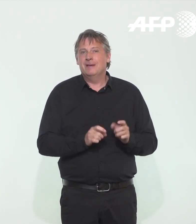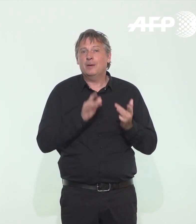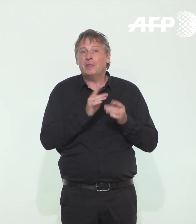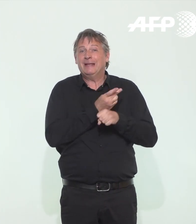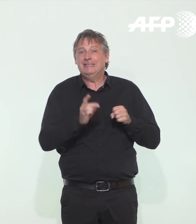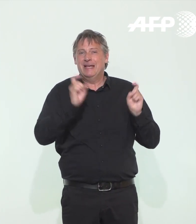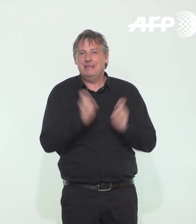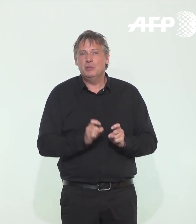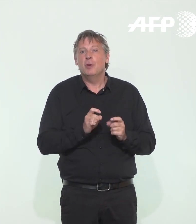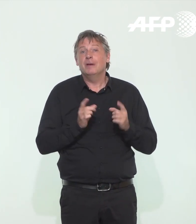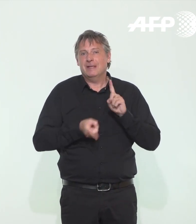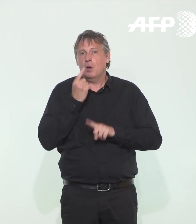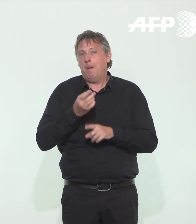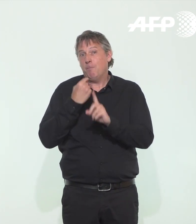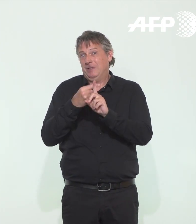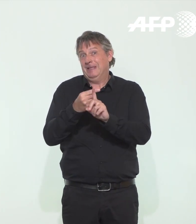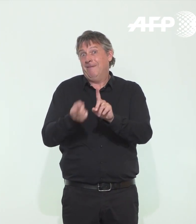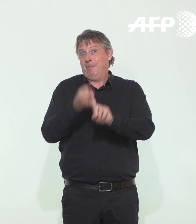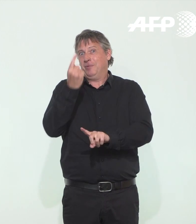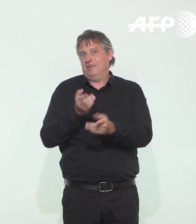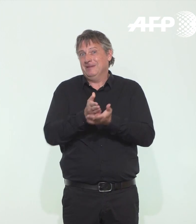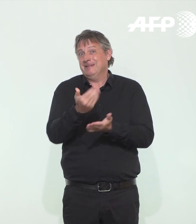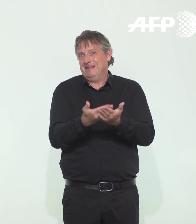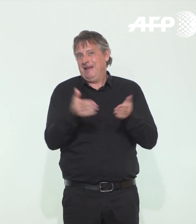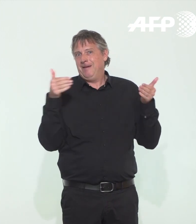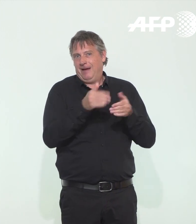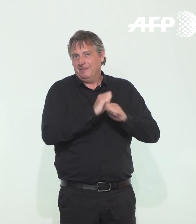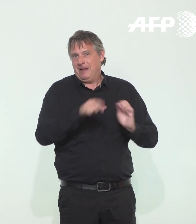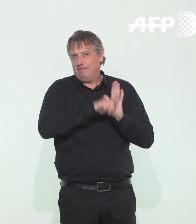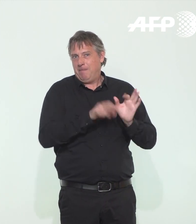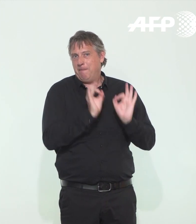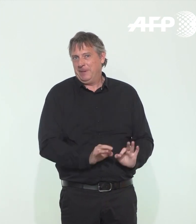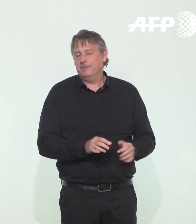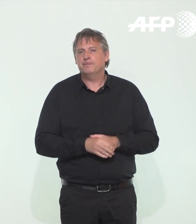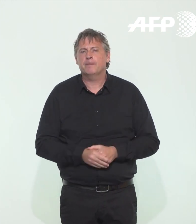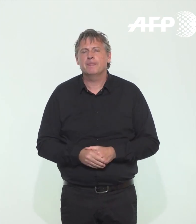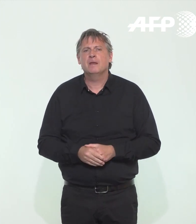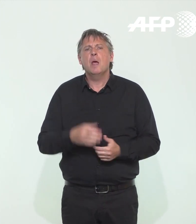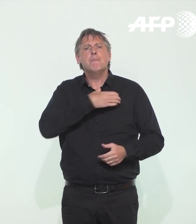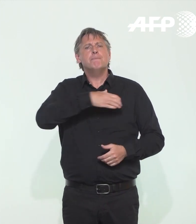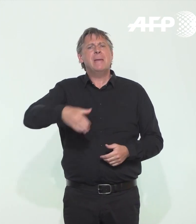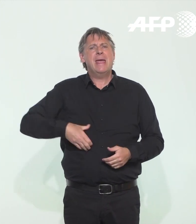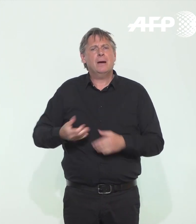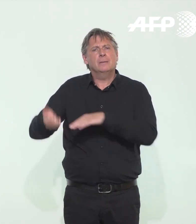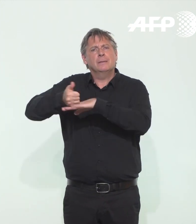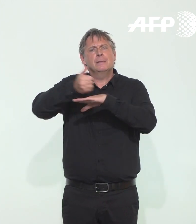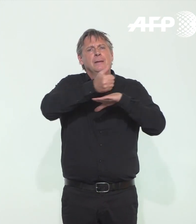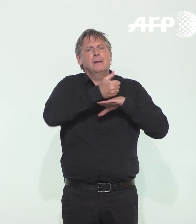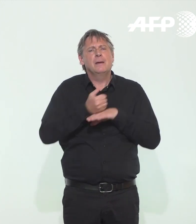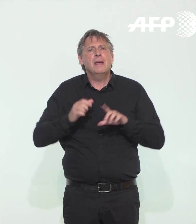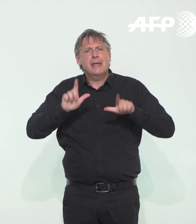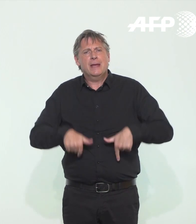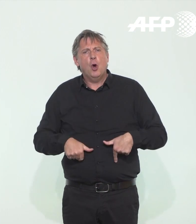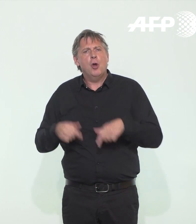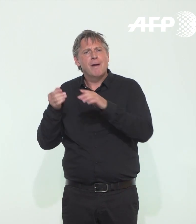diminue et c'est un très bon signe. Une question pour la BBC. Est-ce que les maires sont accompagnés et conseillés dans leur décision de fermer des écoles ou au